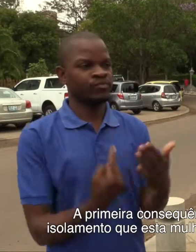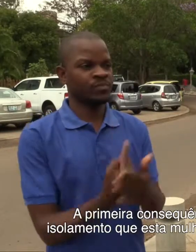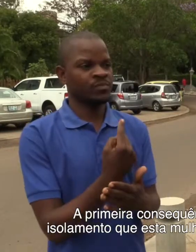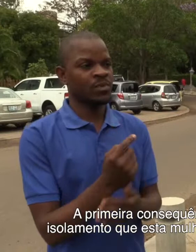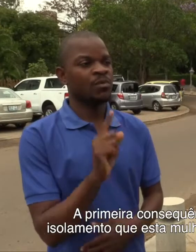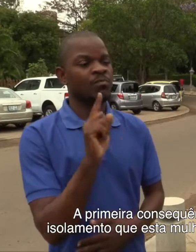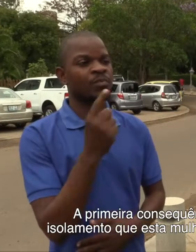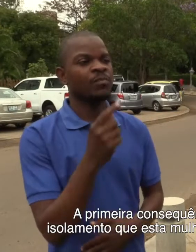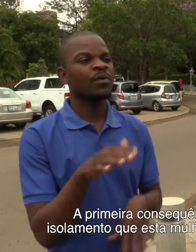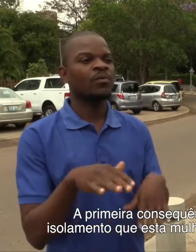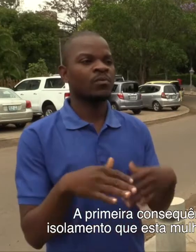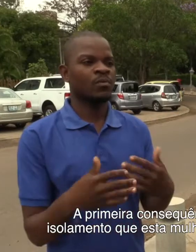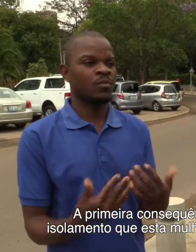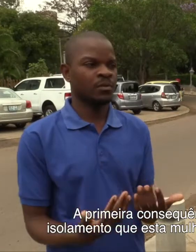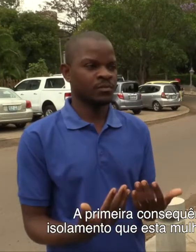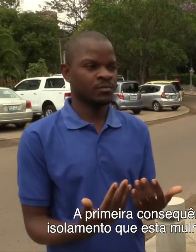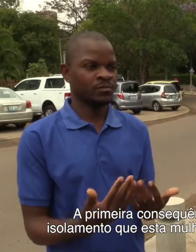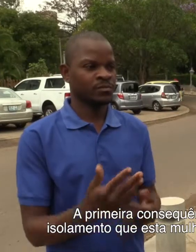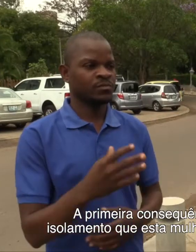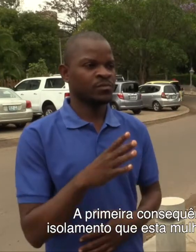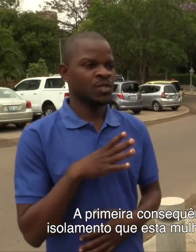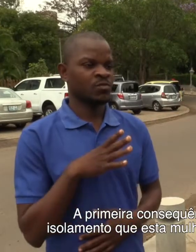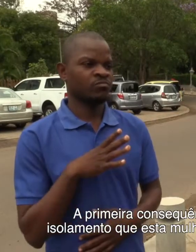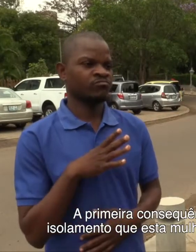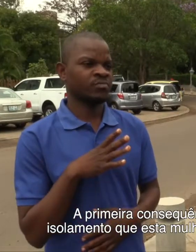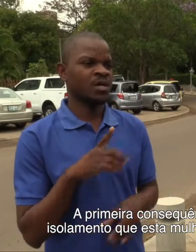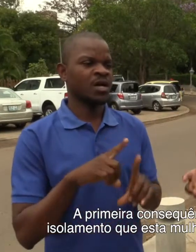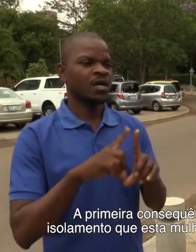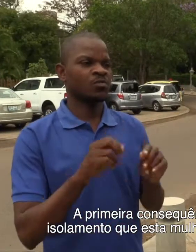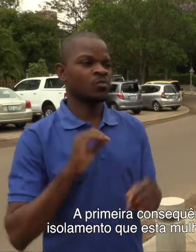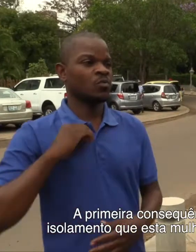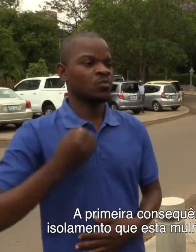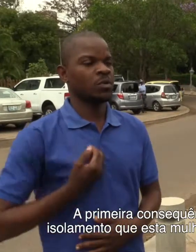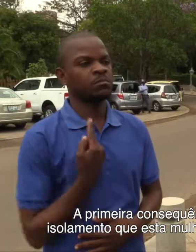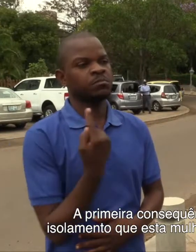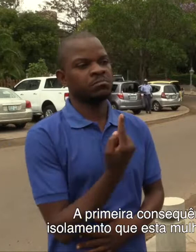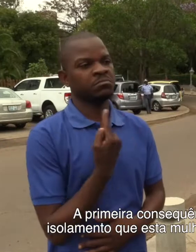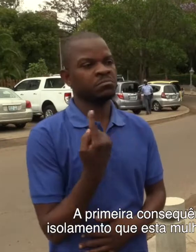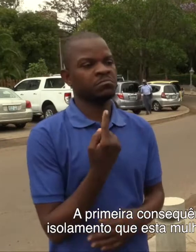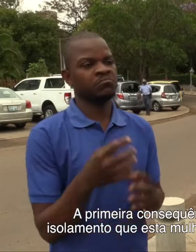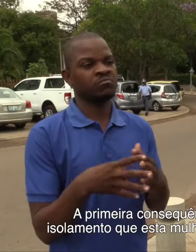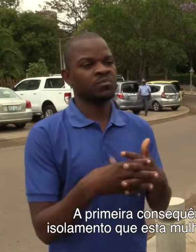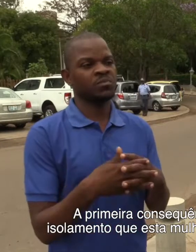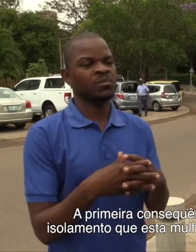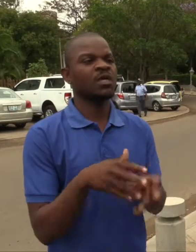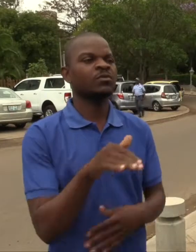Primeira consequência, tem muito a ver com o isolamento que esta mulher irá passar da sociedade.